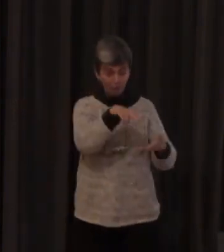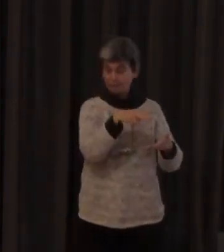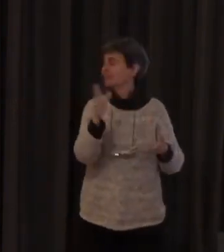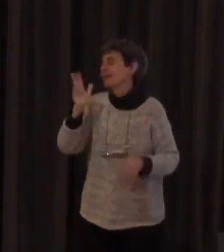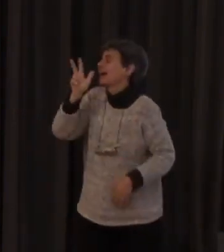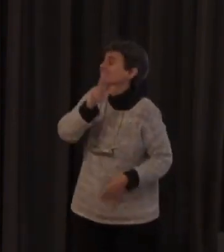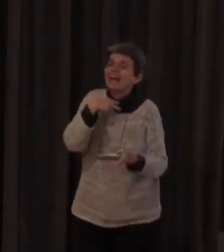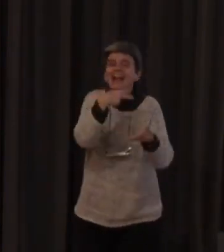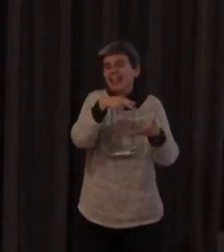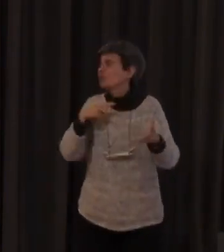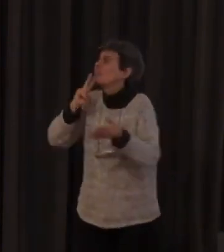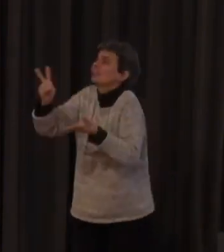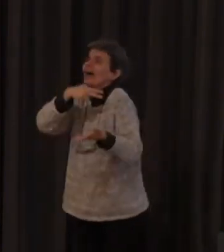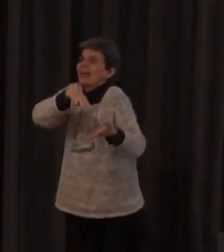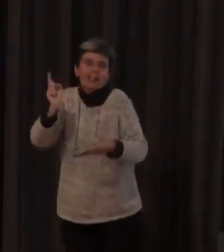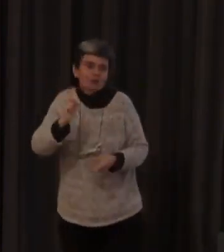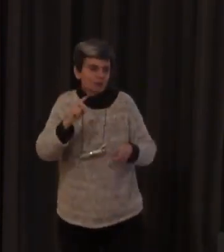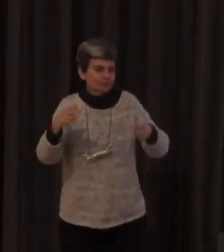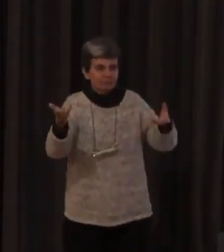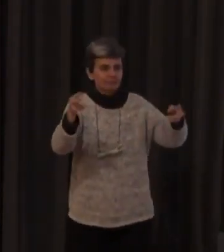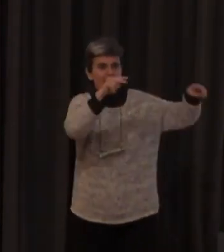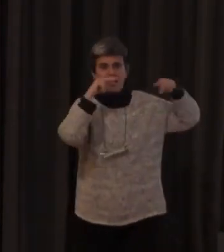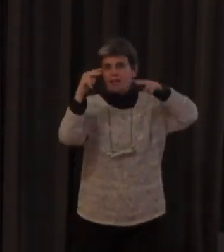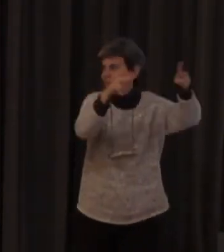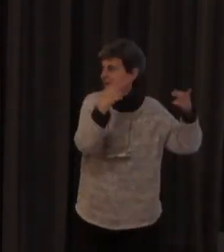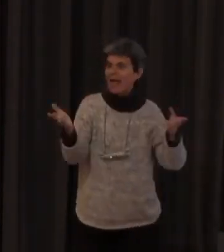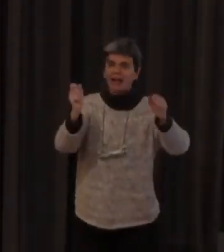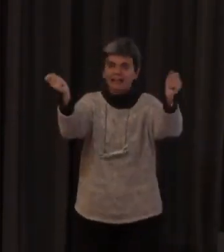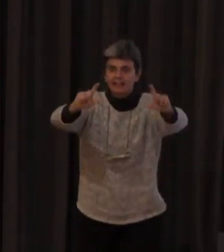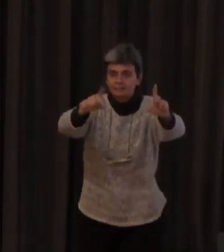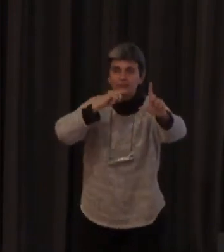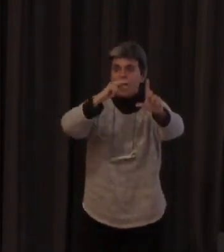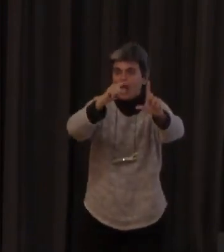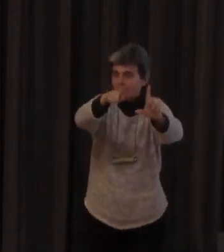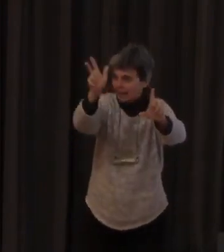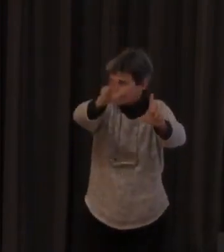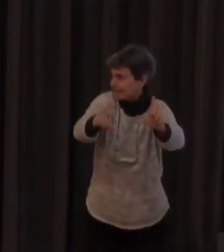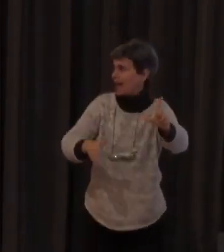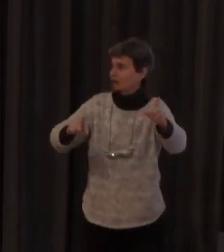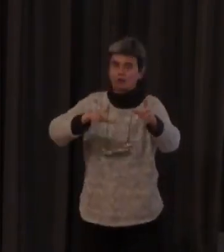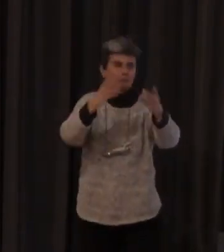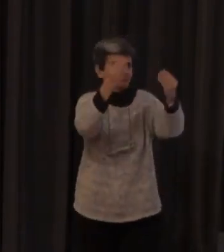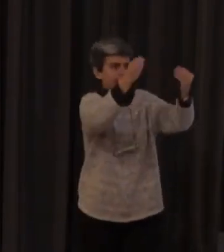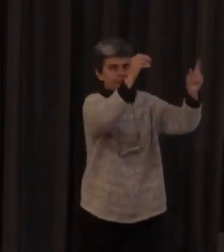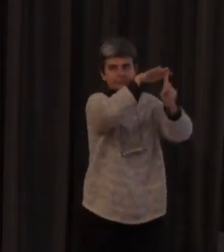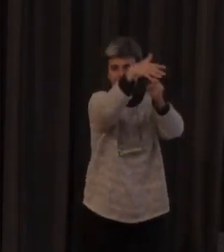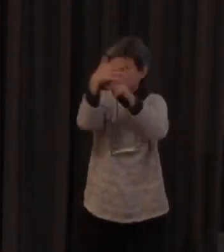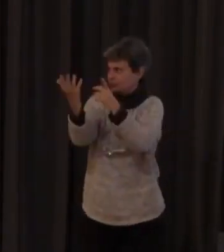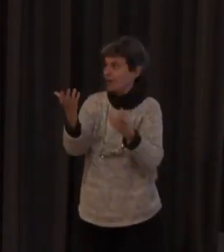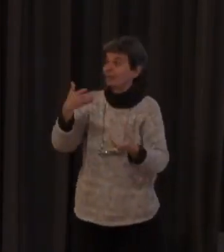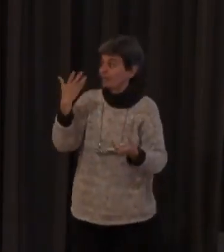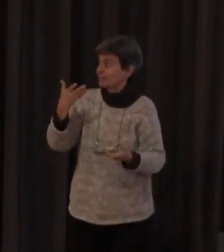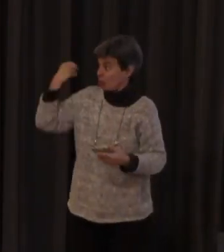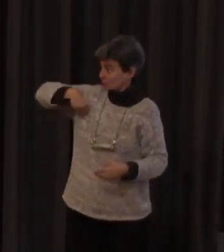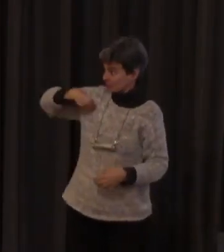ampliasen su conocimiento de la lengua de signos? no hablo ya de lectura pues por ejemplo en español en SEA es decir muchas veces hay la opción